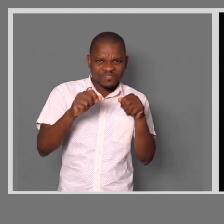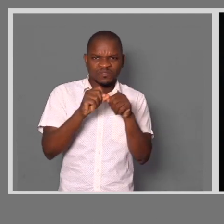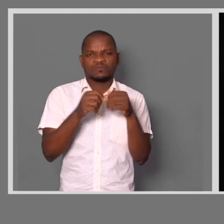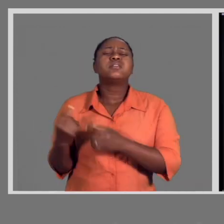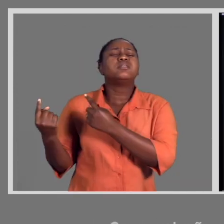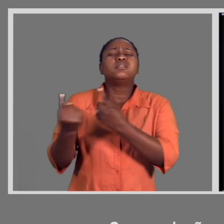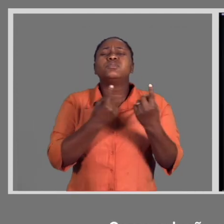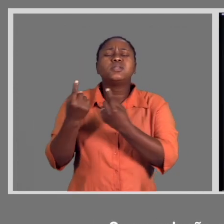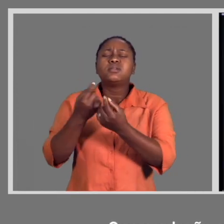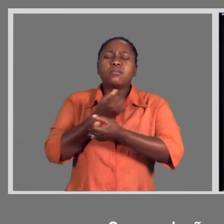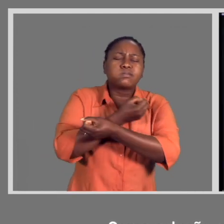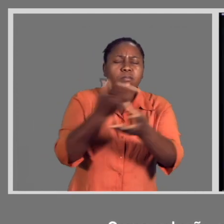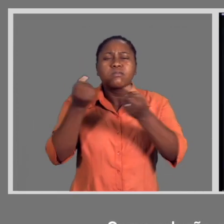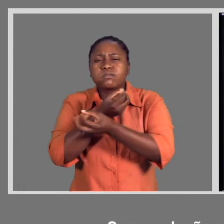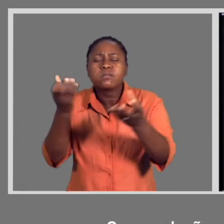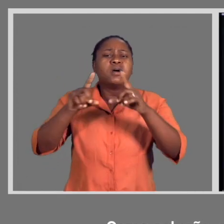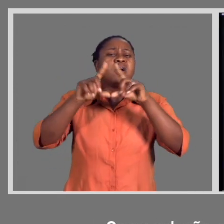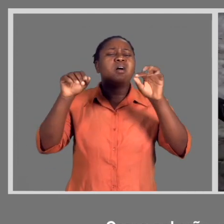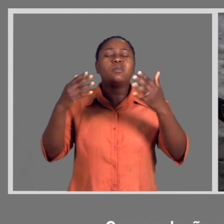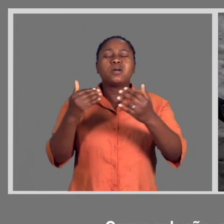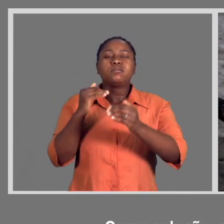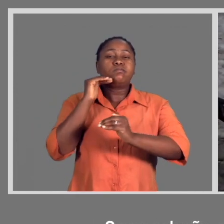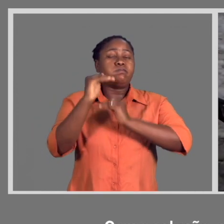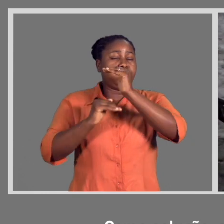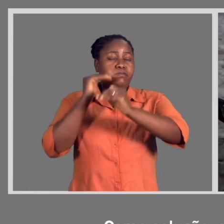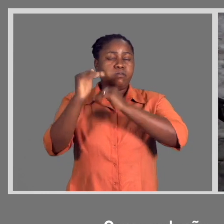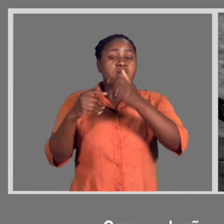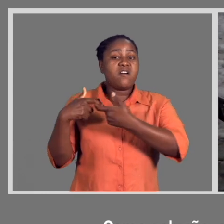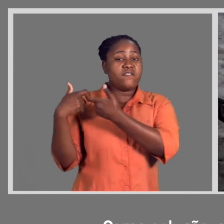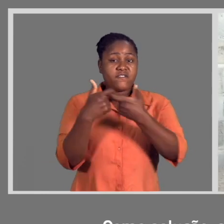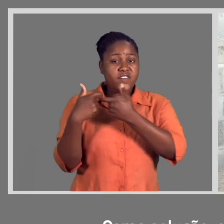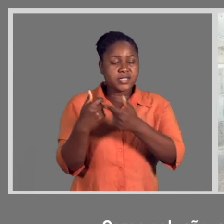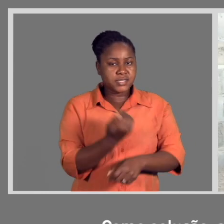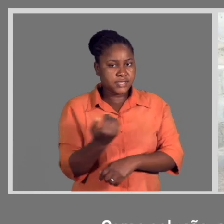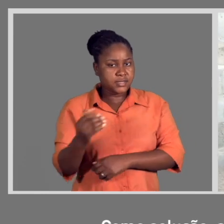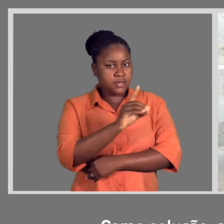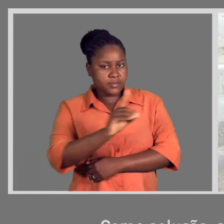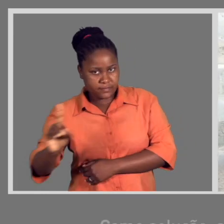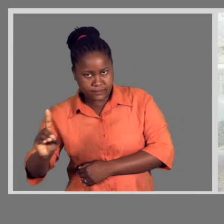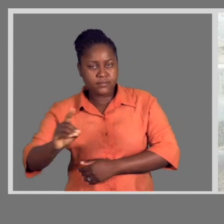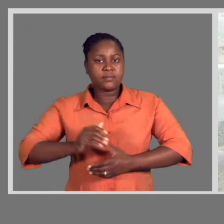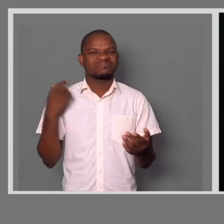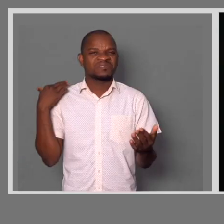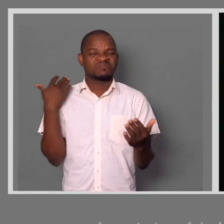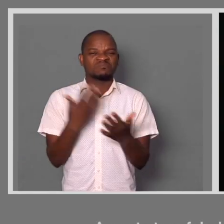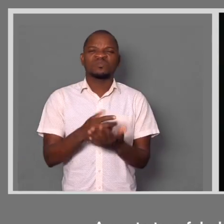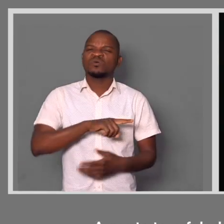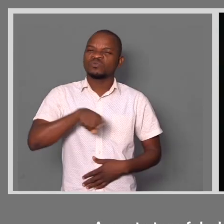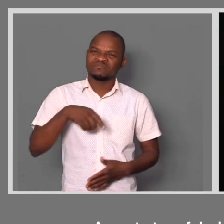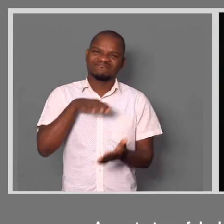jogos. Como solução, apela-se ao envolvimento ativo das famílias de crianças com deficiência. Mas o a gente tem falado muito,